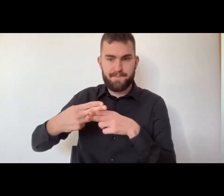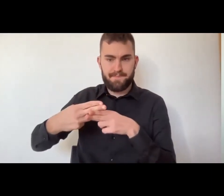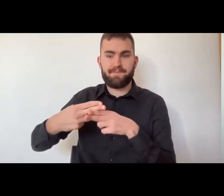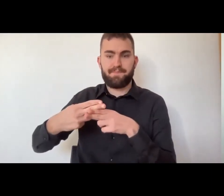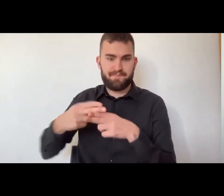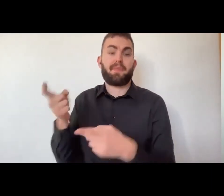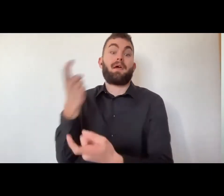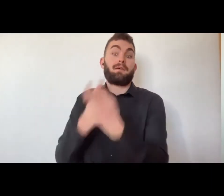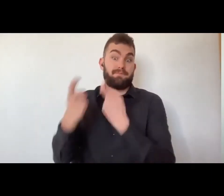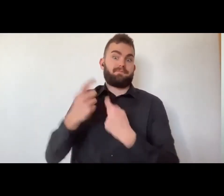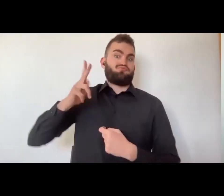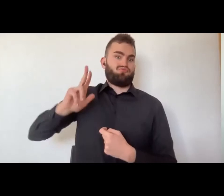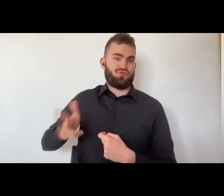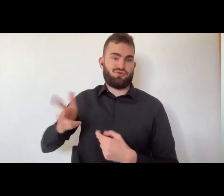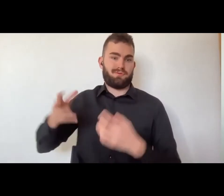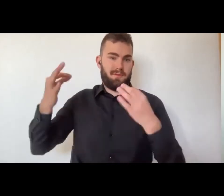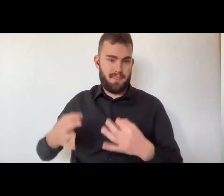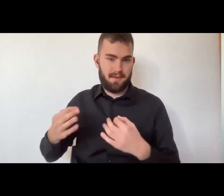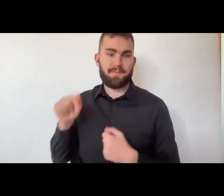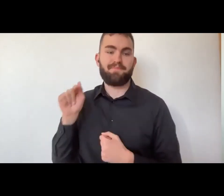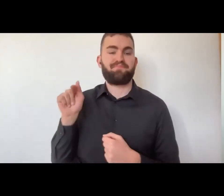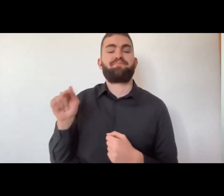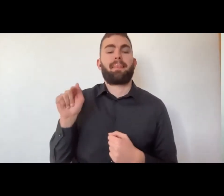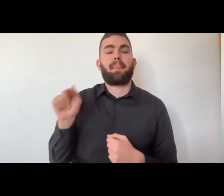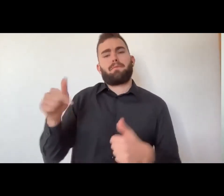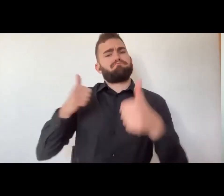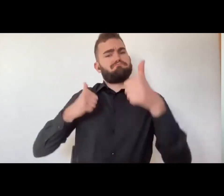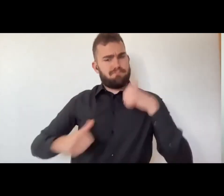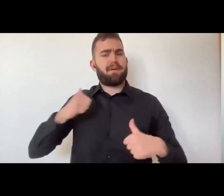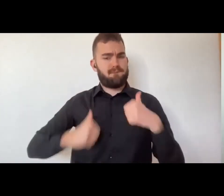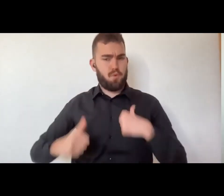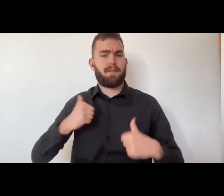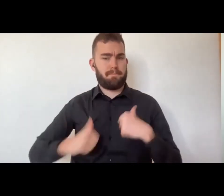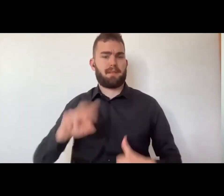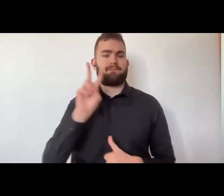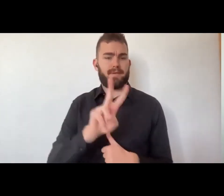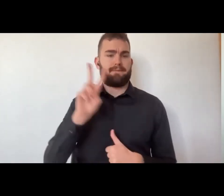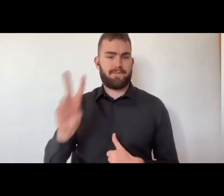Abita a Roma, ma è siciliano di origini.